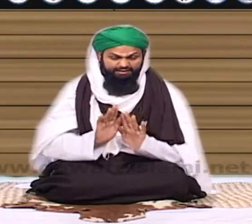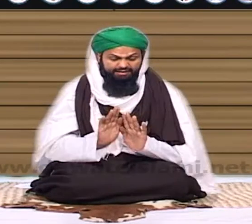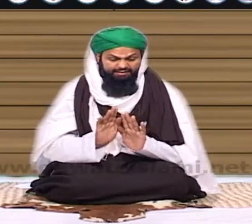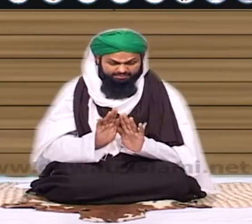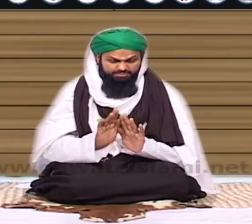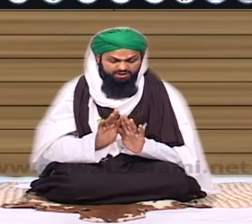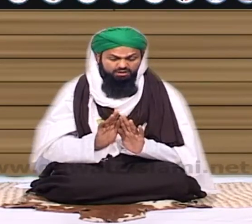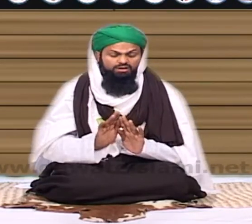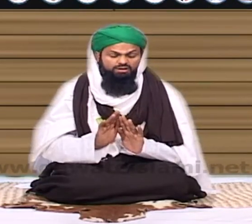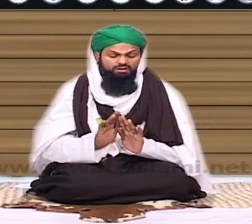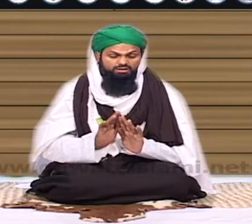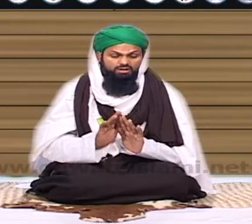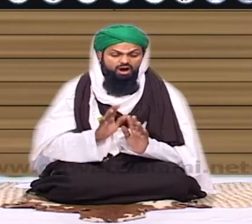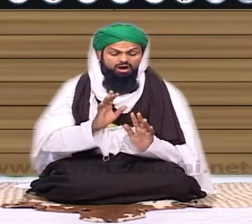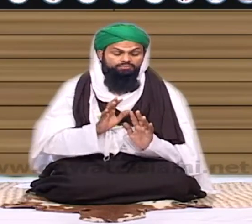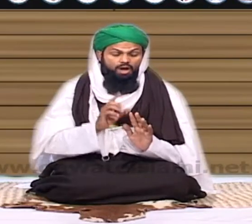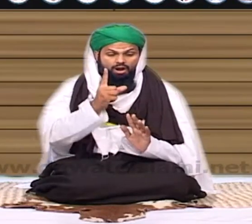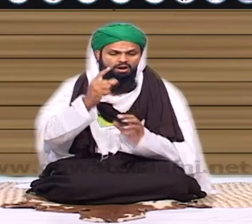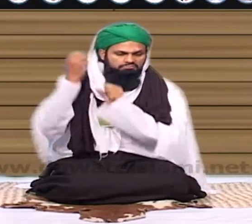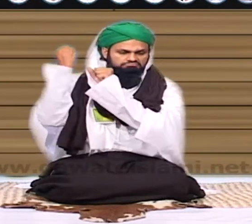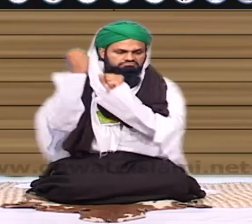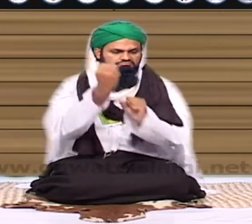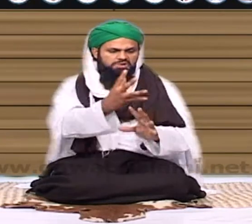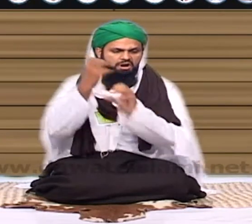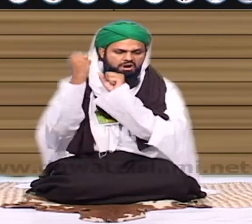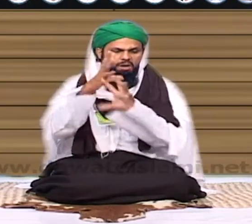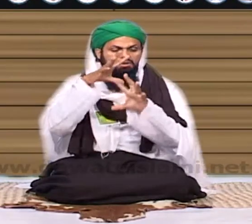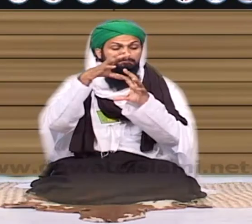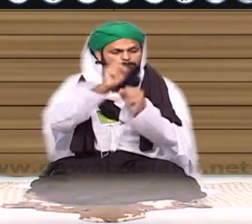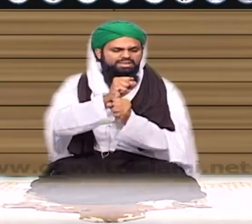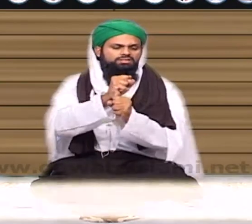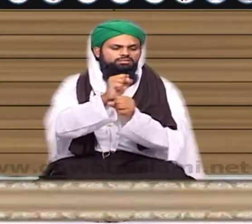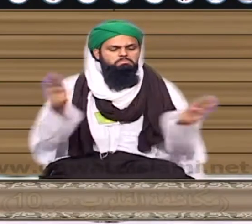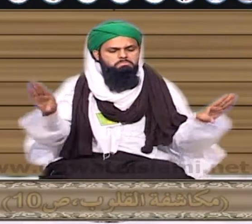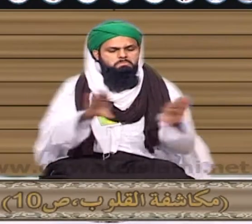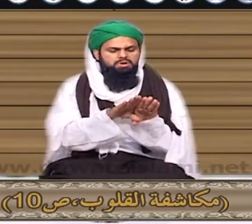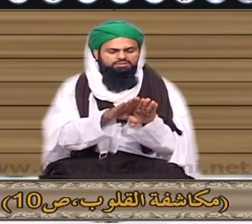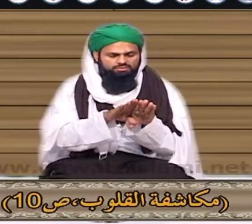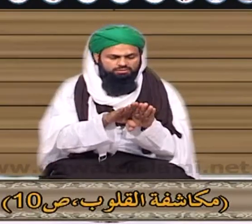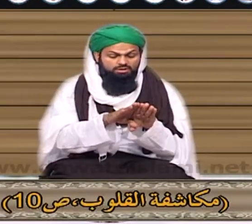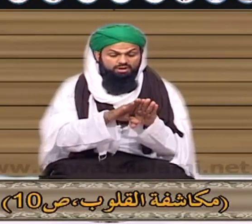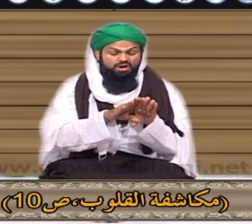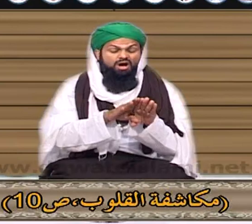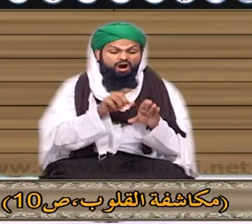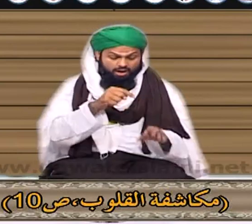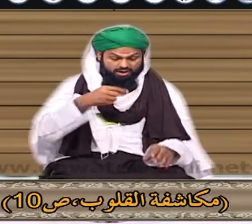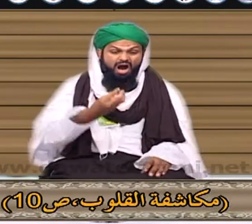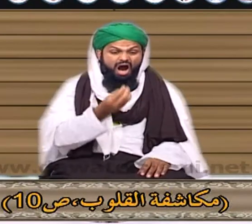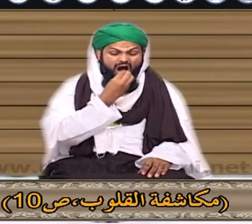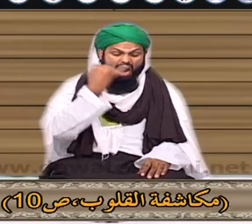اس کھانے والے کے پیت میں رہتا اس پر لانت بغصی رہتی ہے اس حال میں کہ وہ لقمہ اس کے پیت